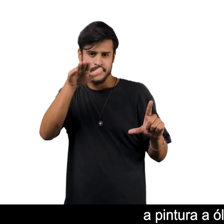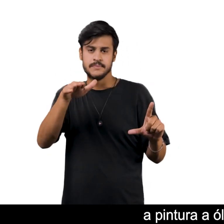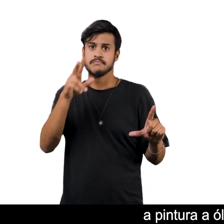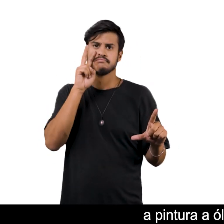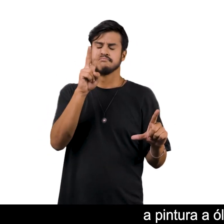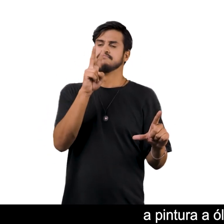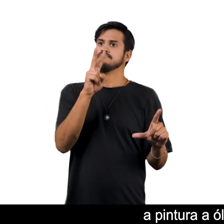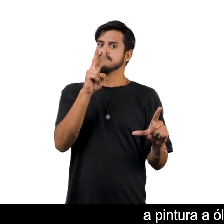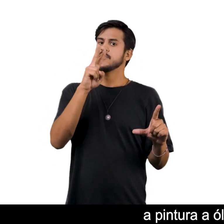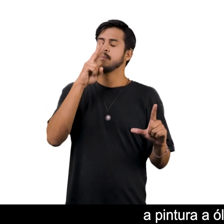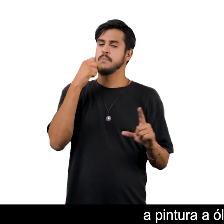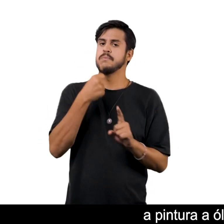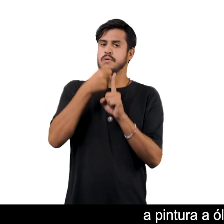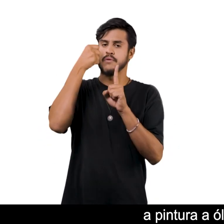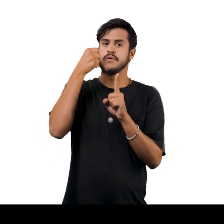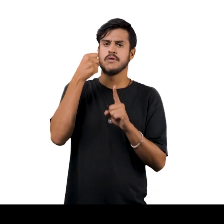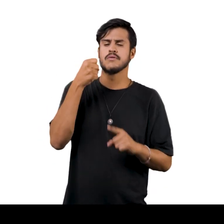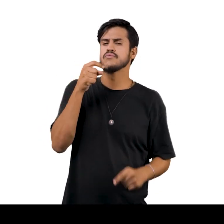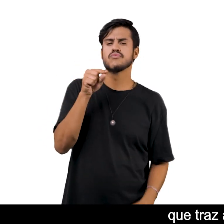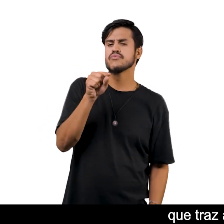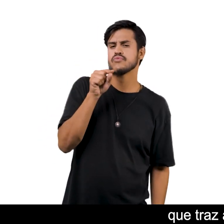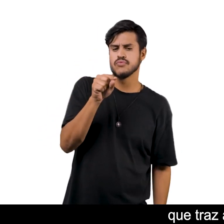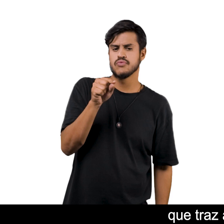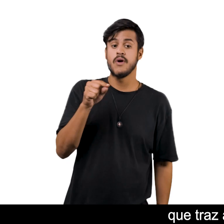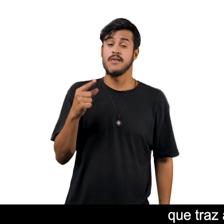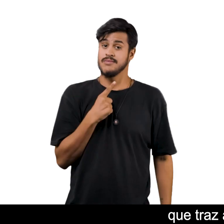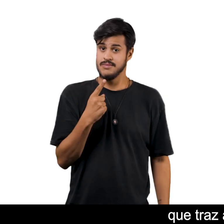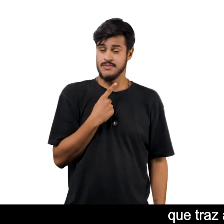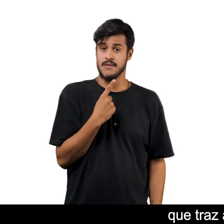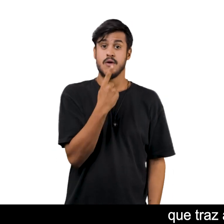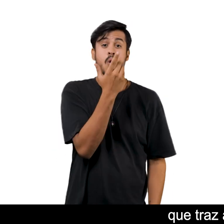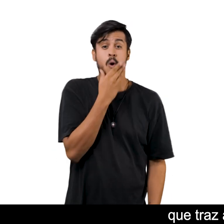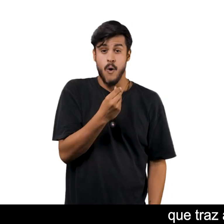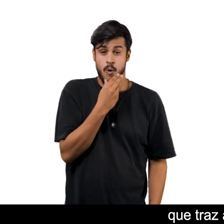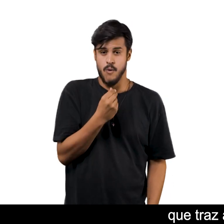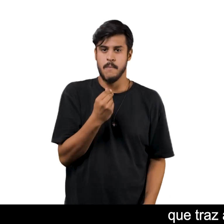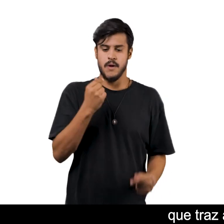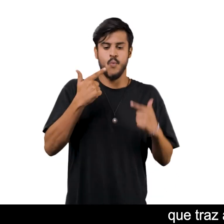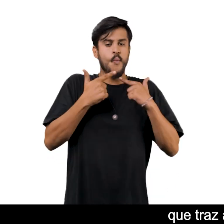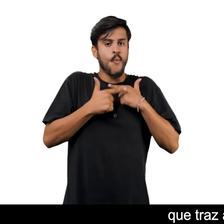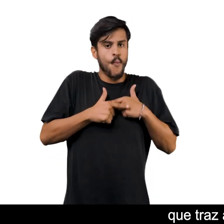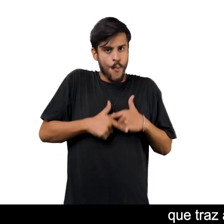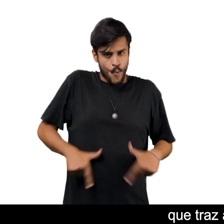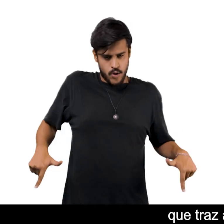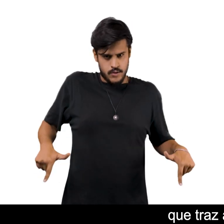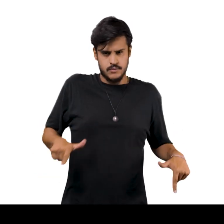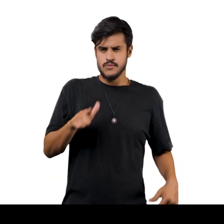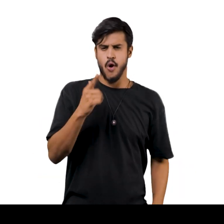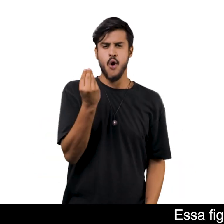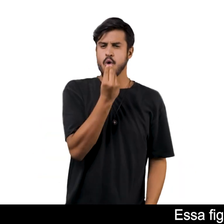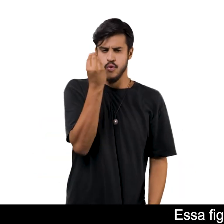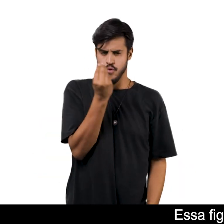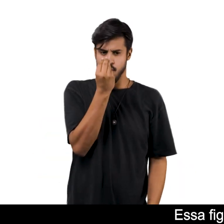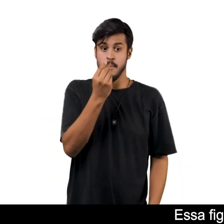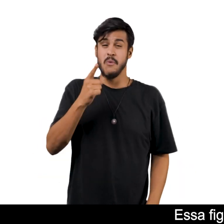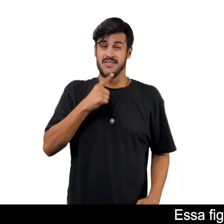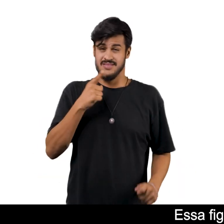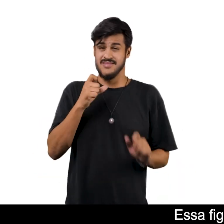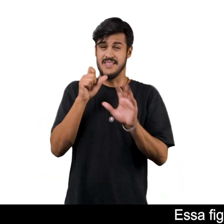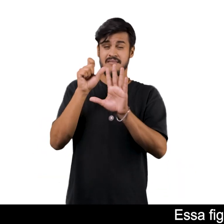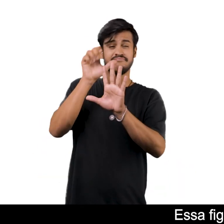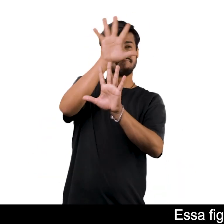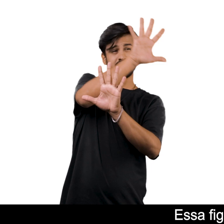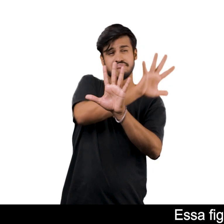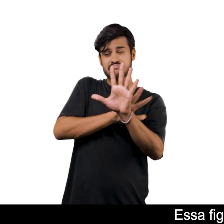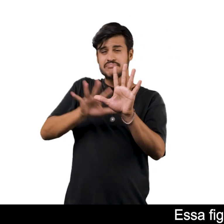sobre tela é uma obra impactante Que traz ao centro uma figura masculina nua Essa figura